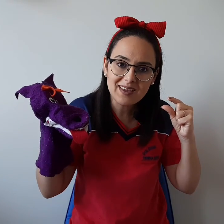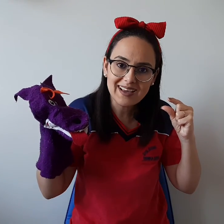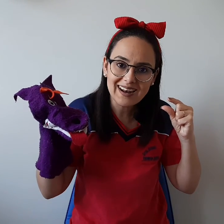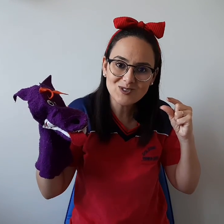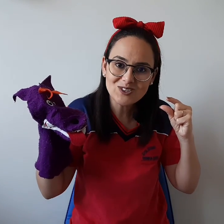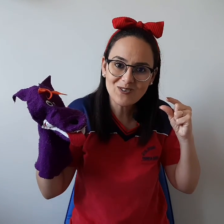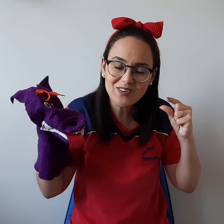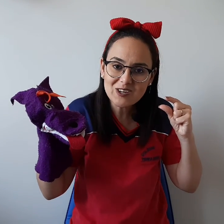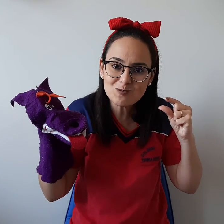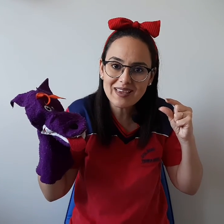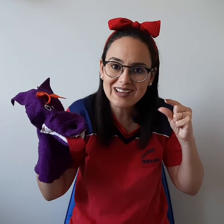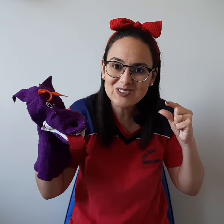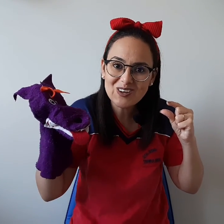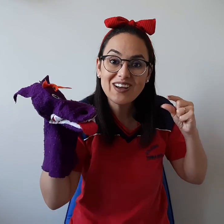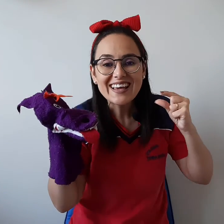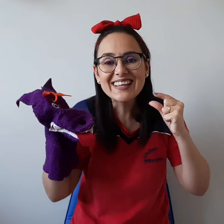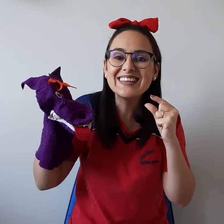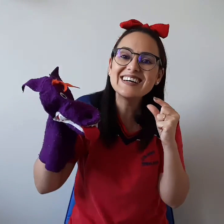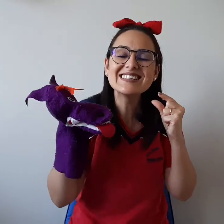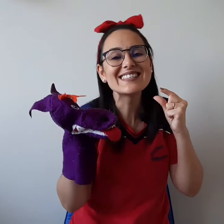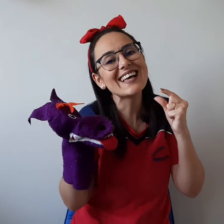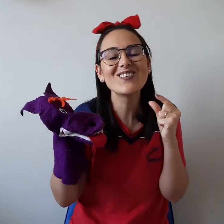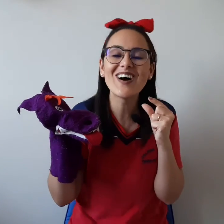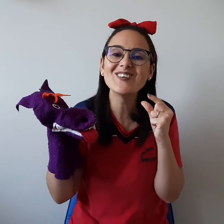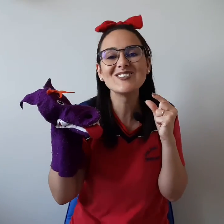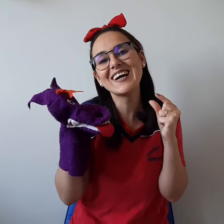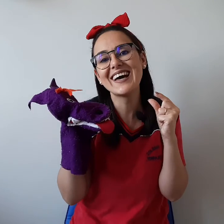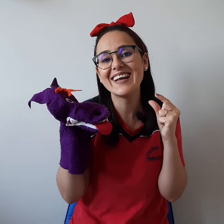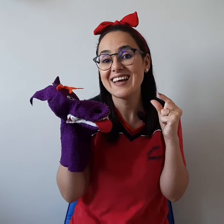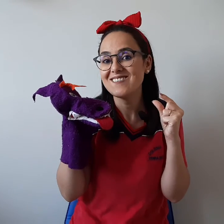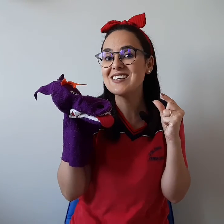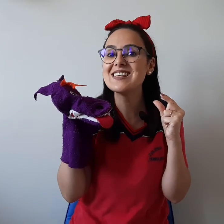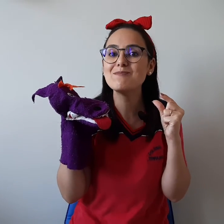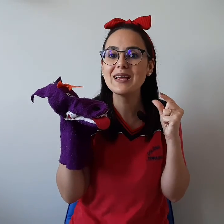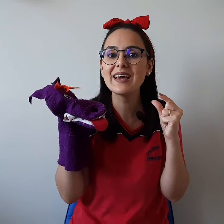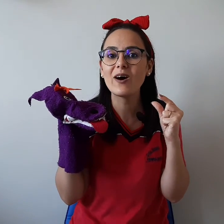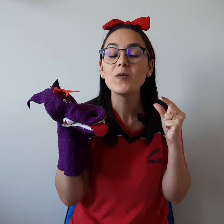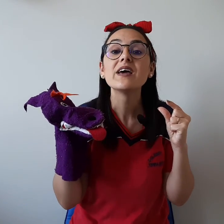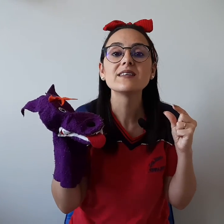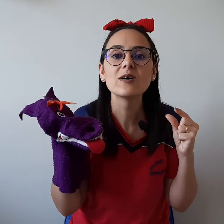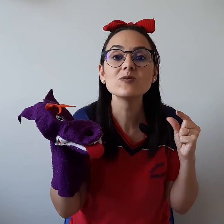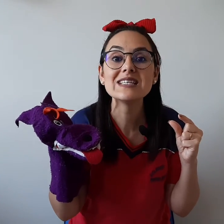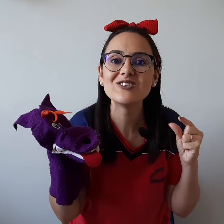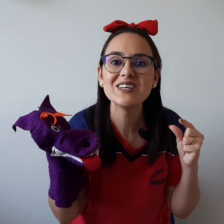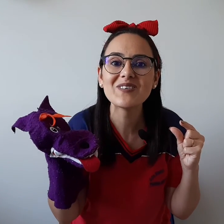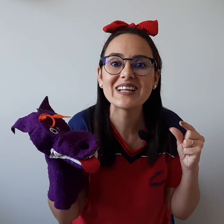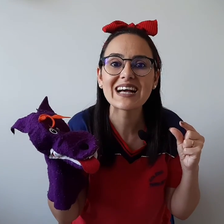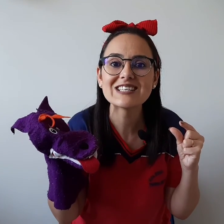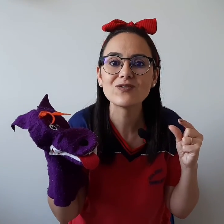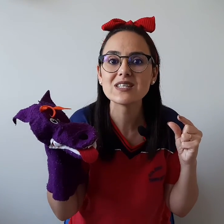a barriguinha lá no chão Fica de barriga no chão E dança igual um jacaré Vai ser bem legal Então, se divirtam aí na casa